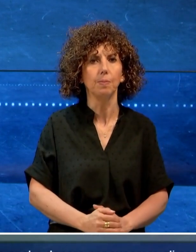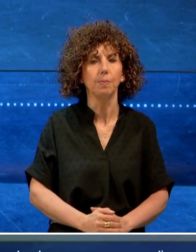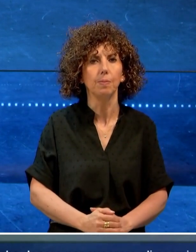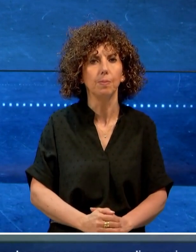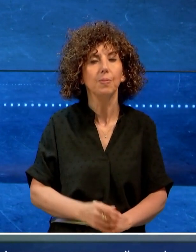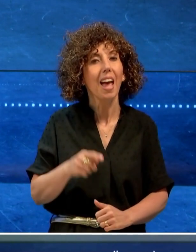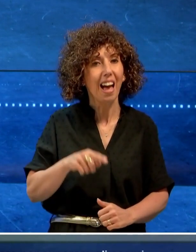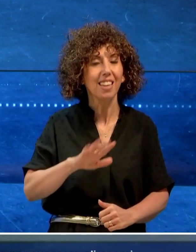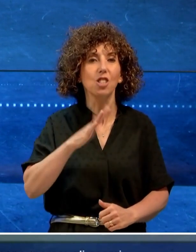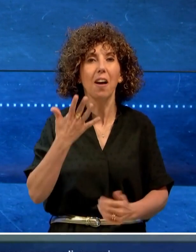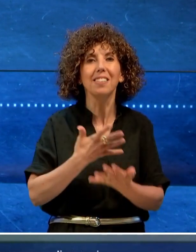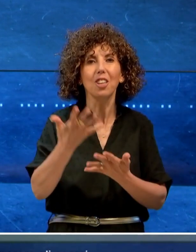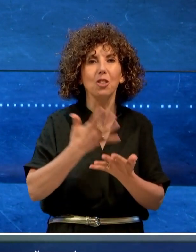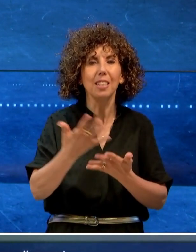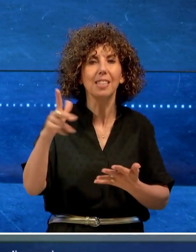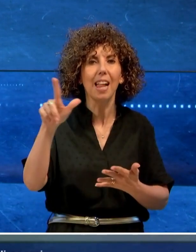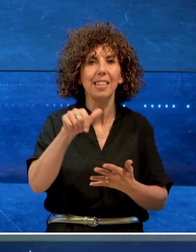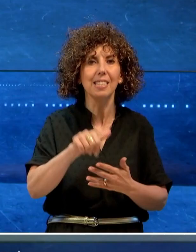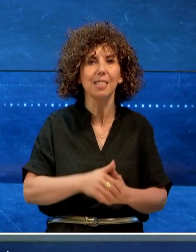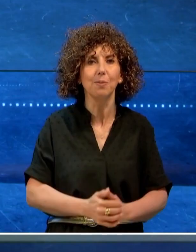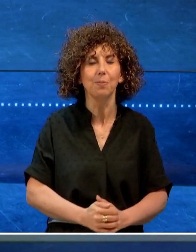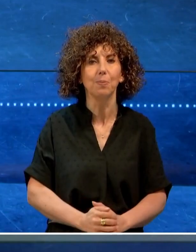E adesso le altre notizie del TGLIS.